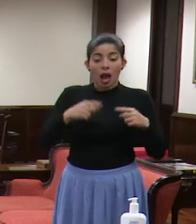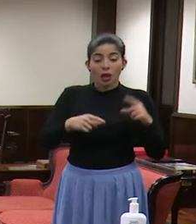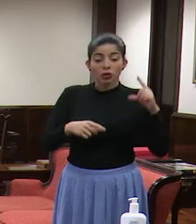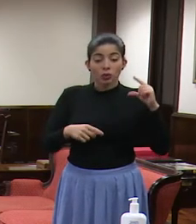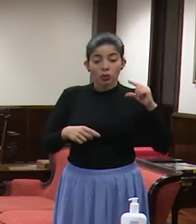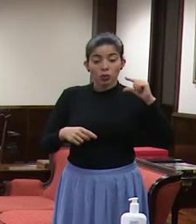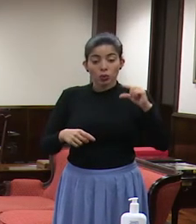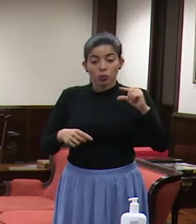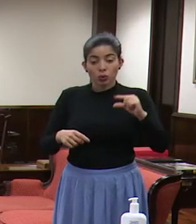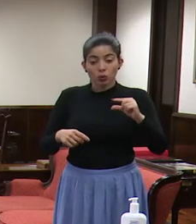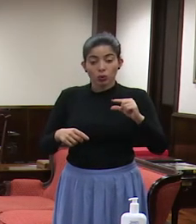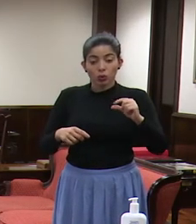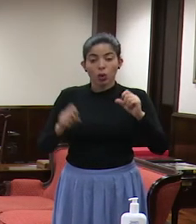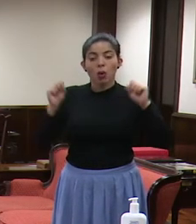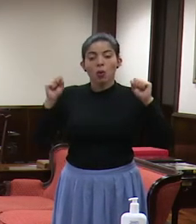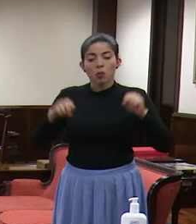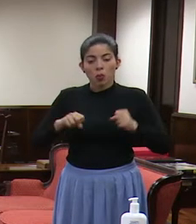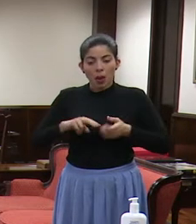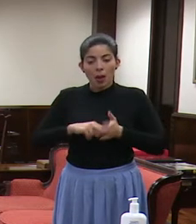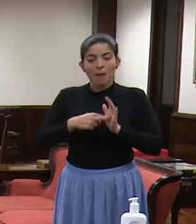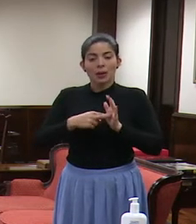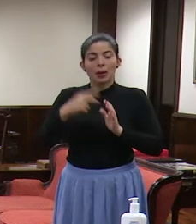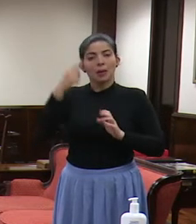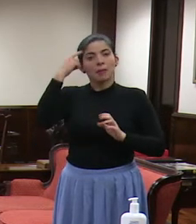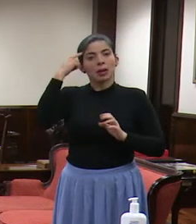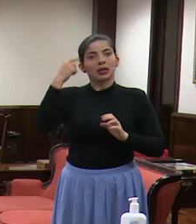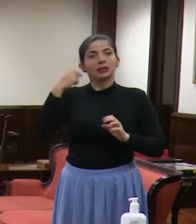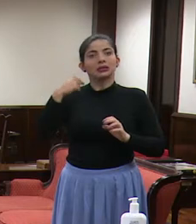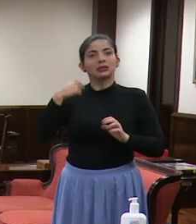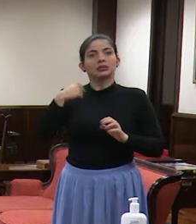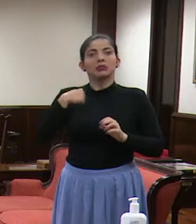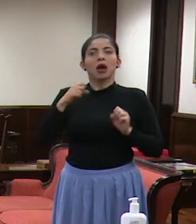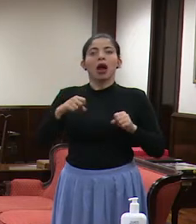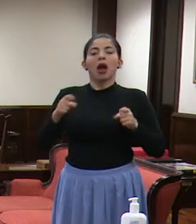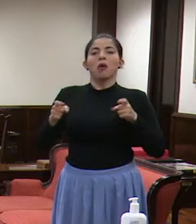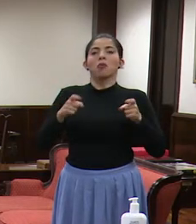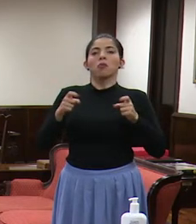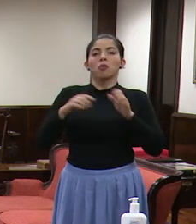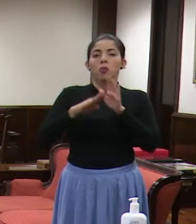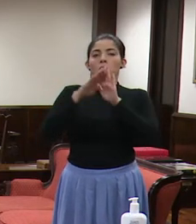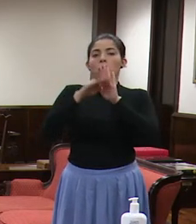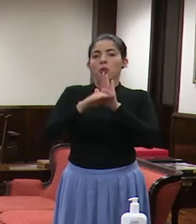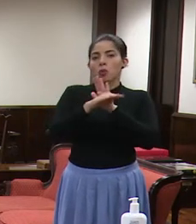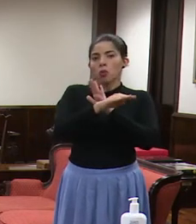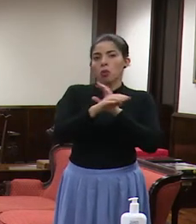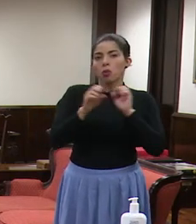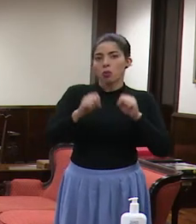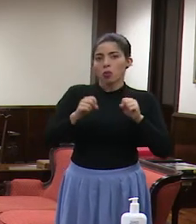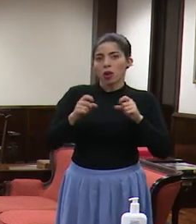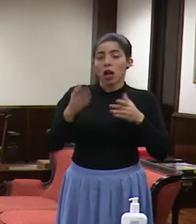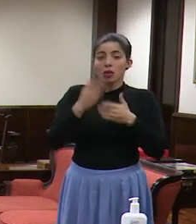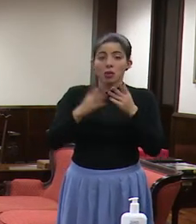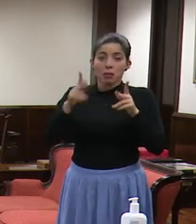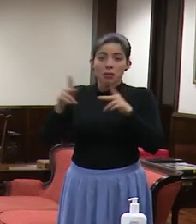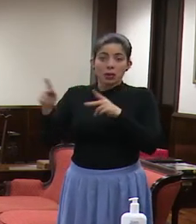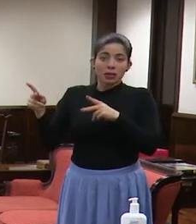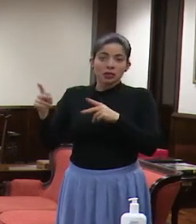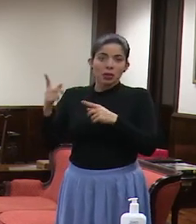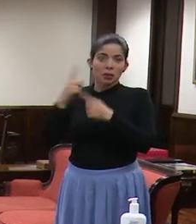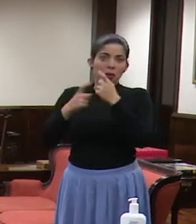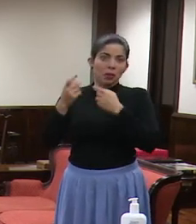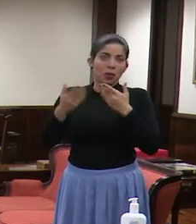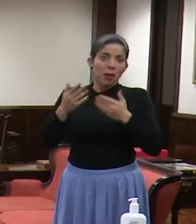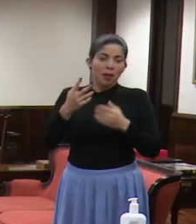podemos empezar a considerar que estamos conteniendo la curva? Creo que es una consulta que pueden tener ciudadanos, pero le da pie